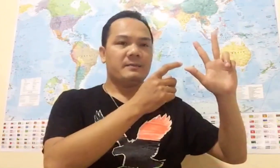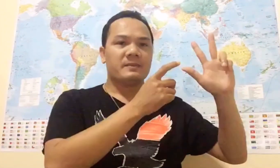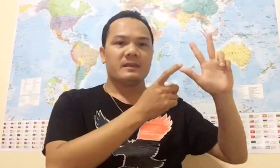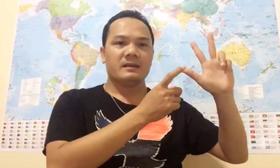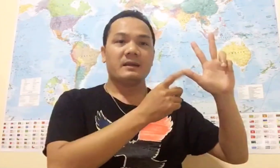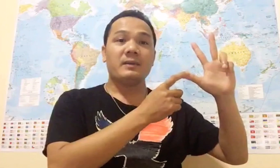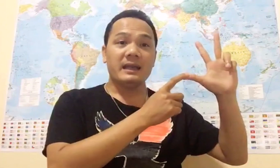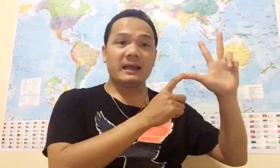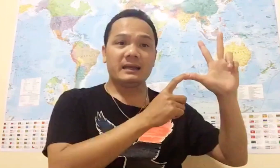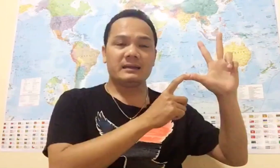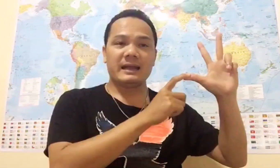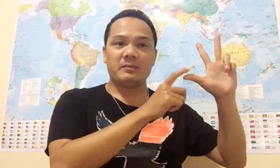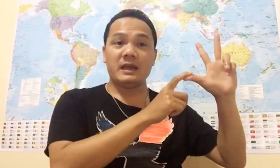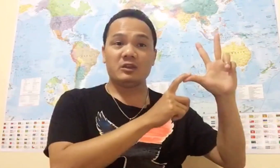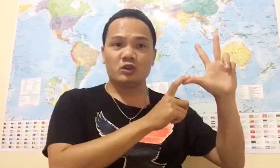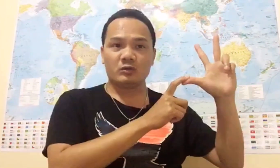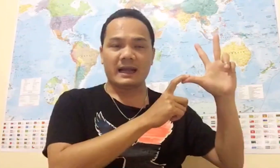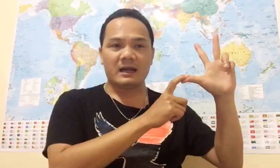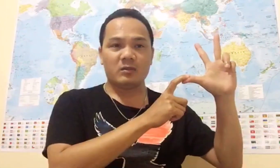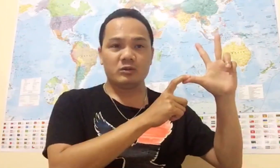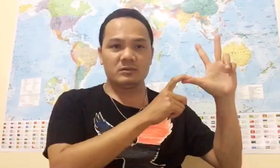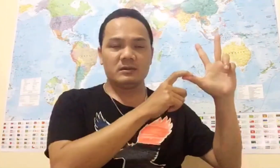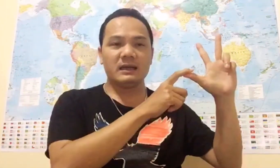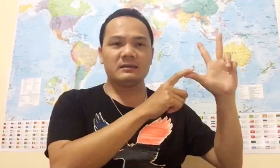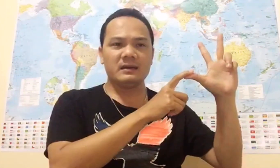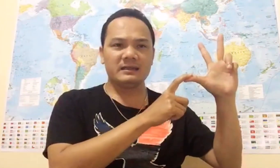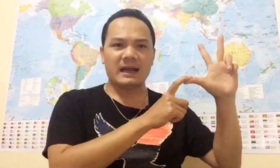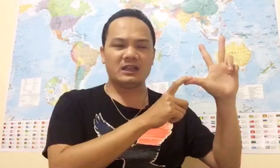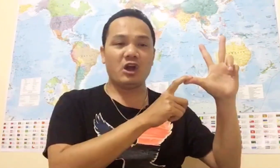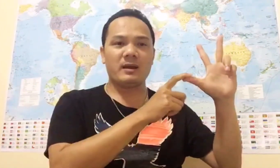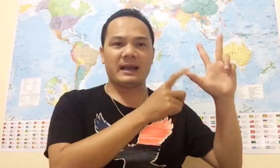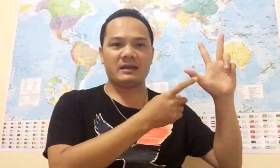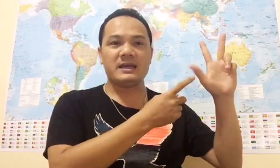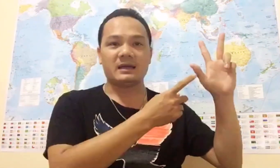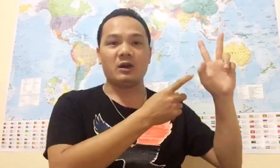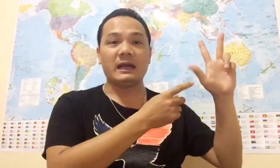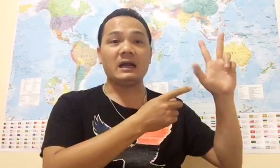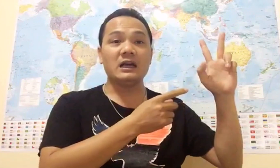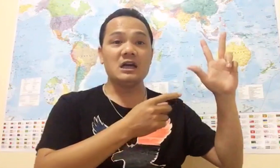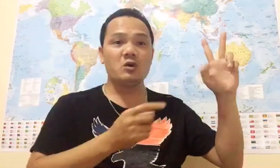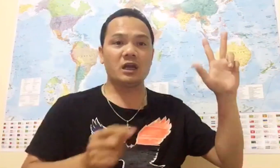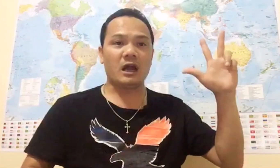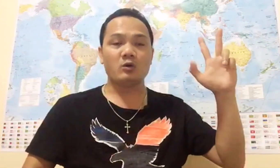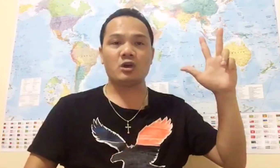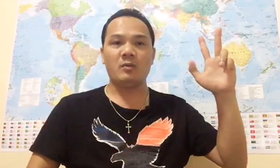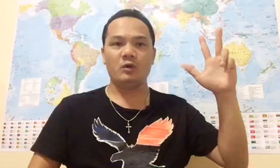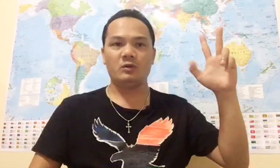thằng Mỹ Nó đang bị tụi thổ tả không Hết Clinton tới Obama Nó giật gọi là ngất ngư luôn Nhất đầu sổ mũi luôn